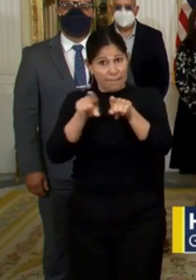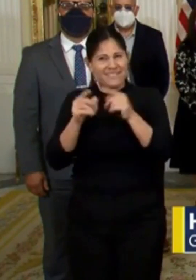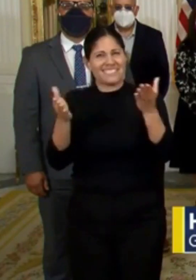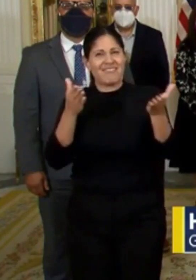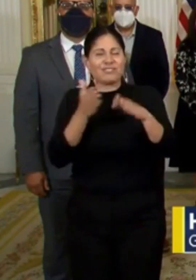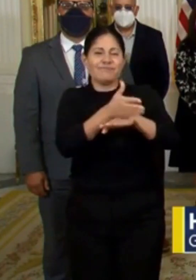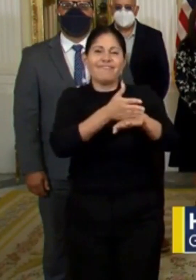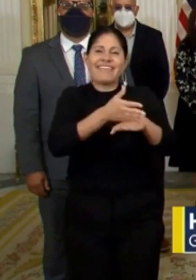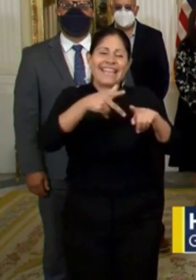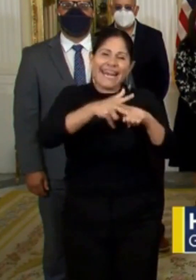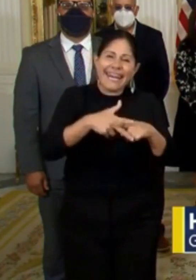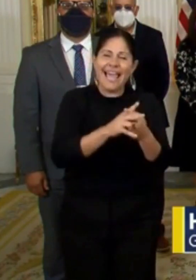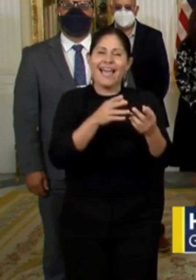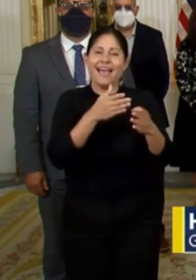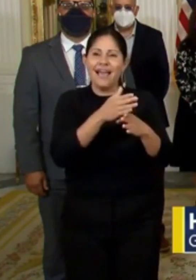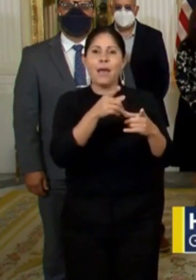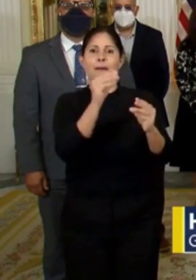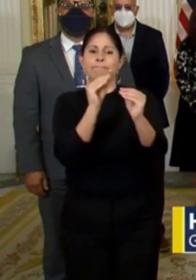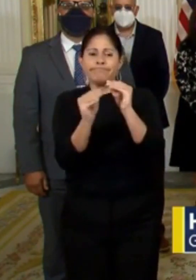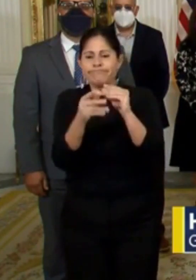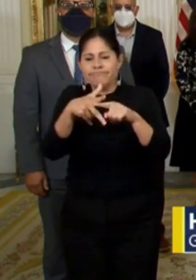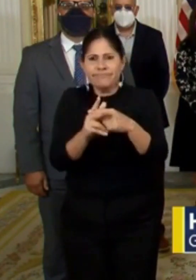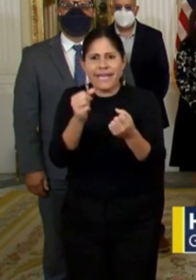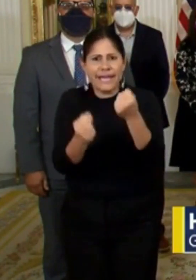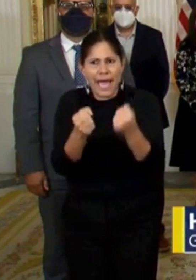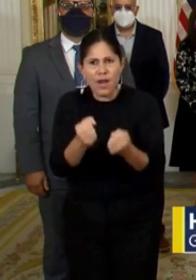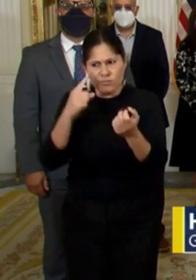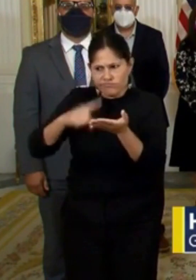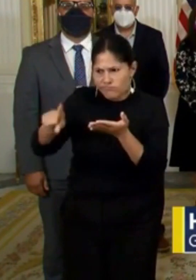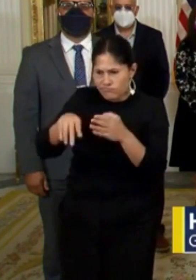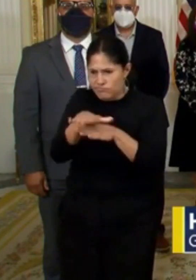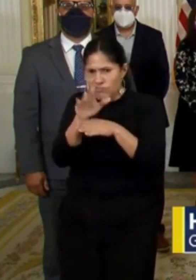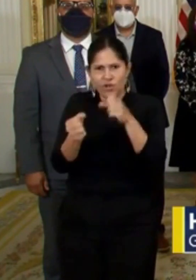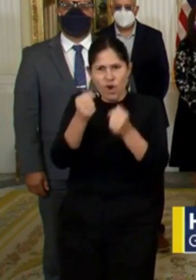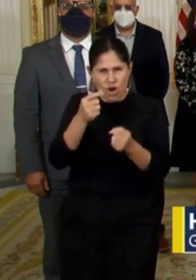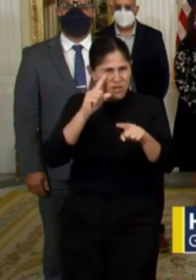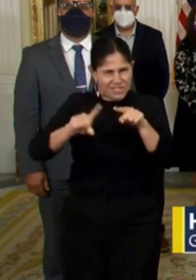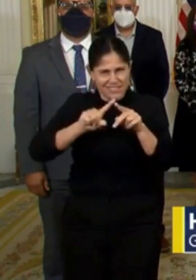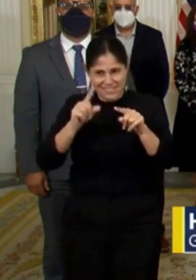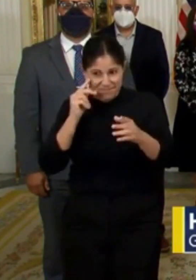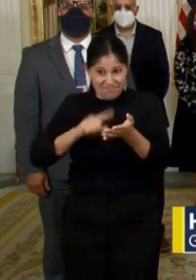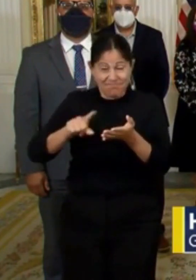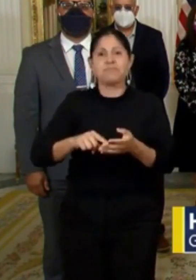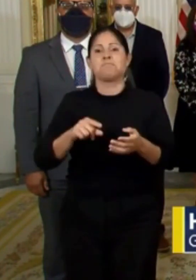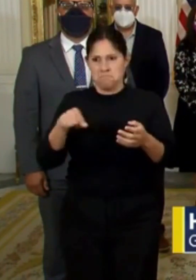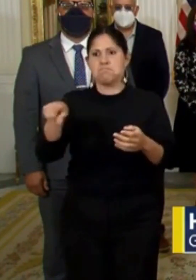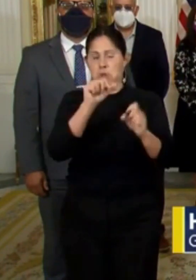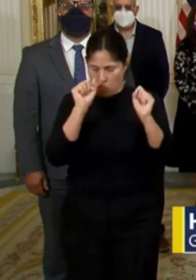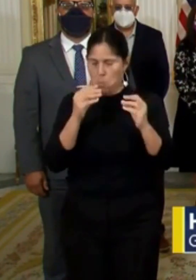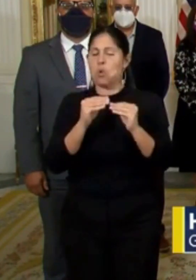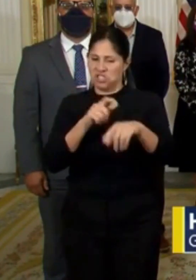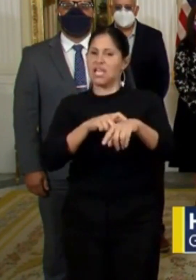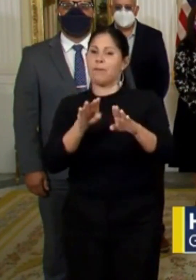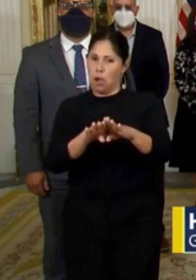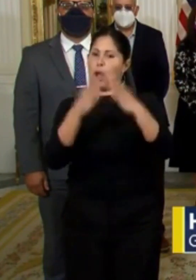así como el mantenimiento, la reparación, la inspección y venta de piezas de vehículo, se ampliarán para brindar atención